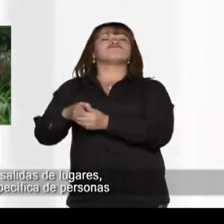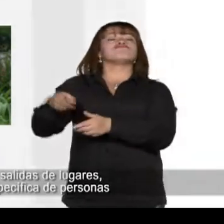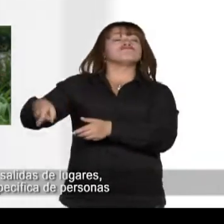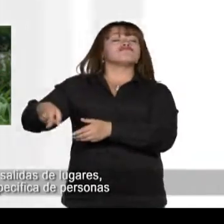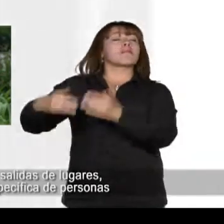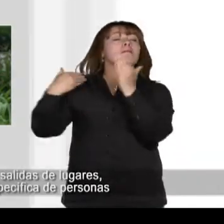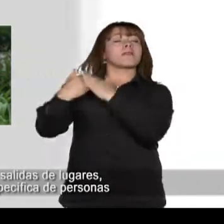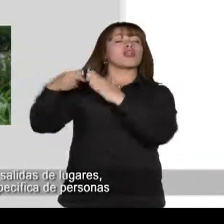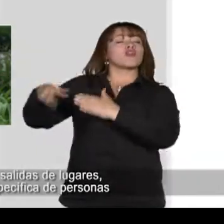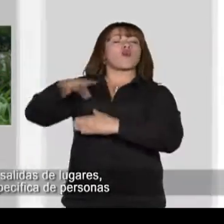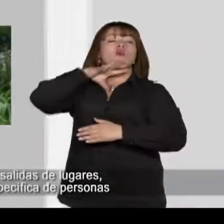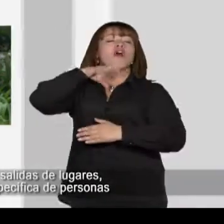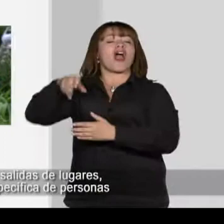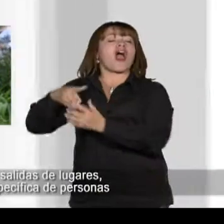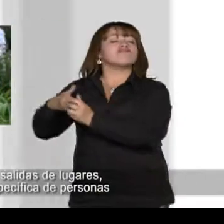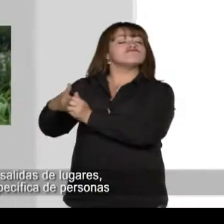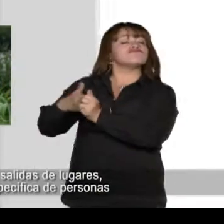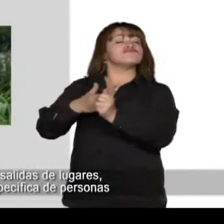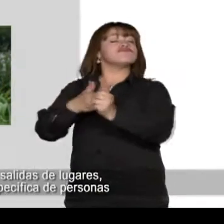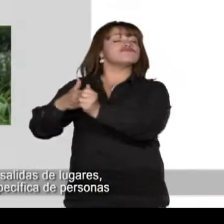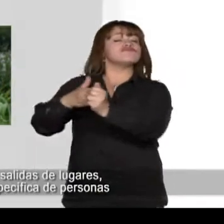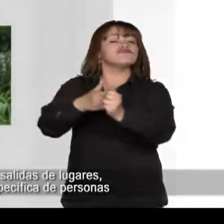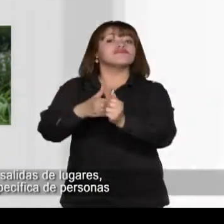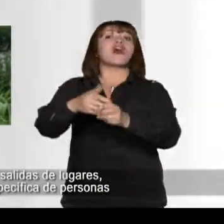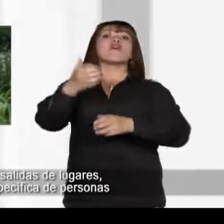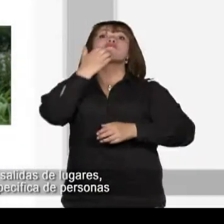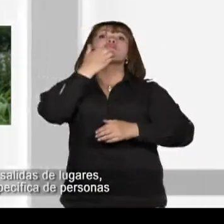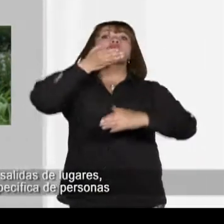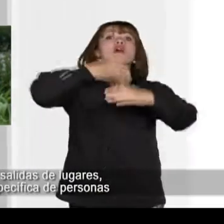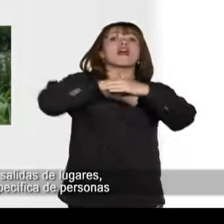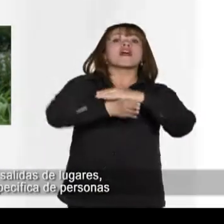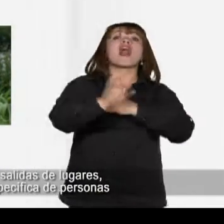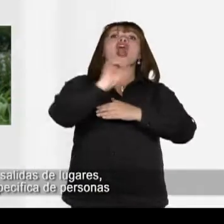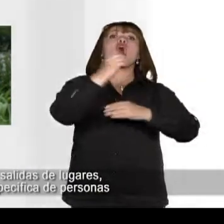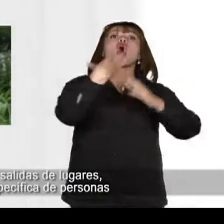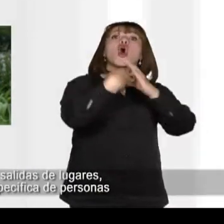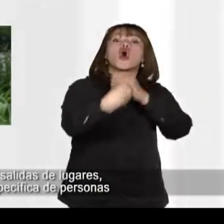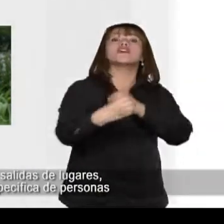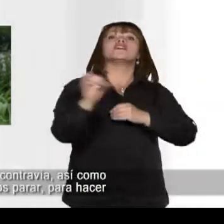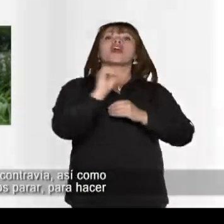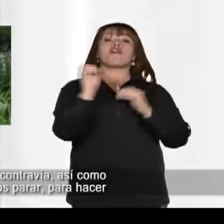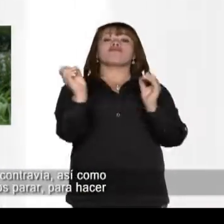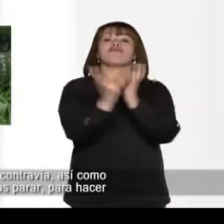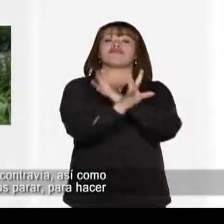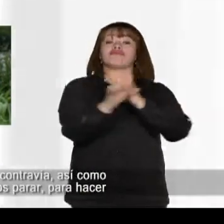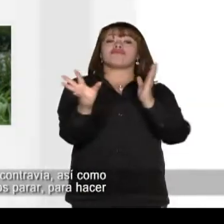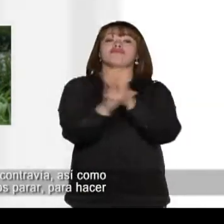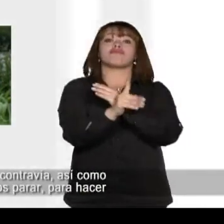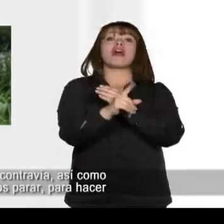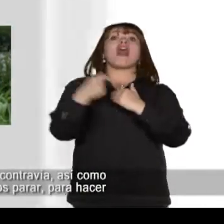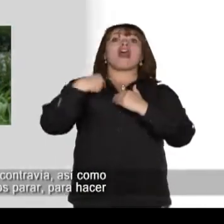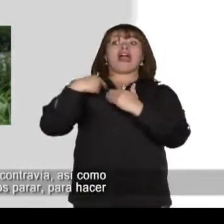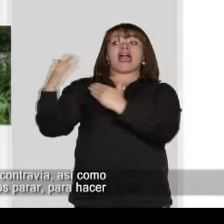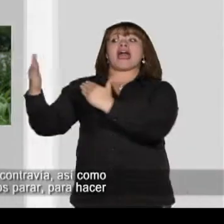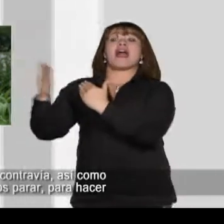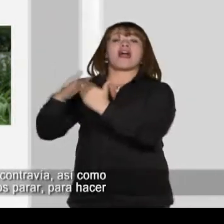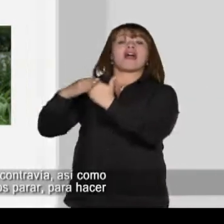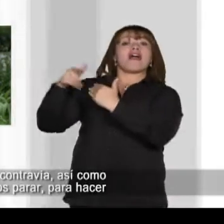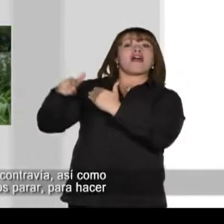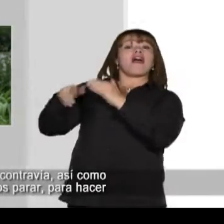las entradas o salidas de lugares, la ubicación específica de personas que vengan en contravía,